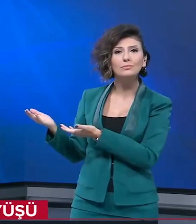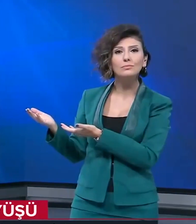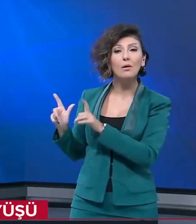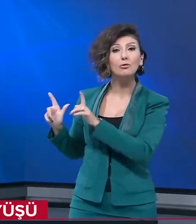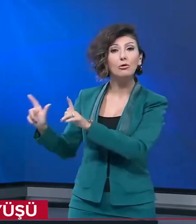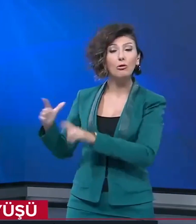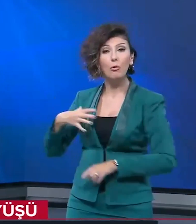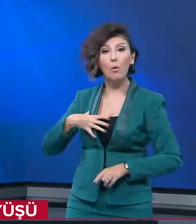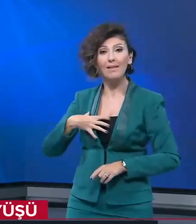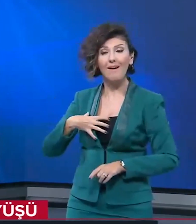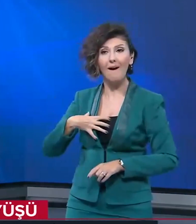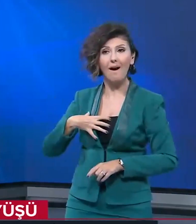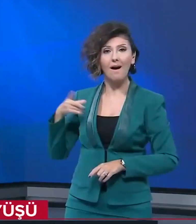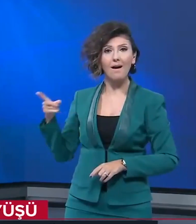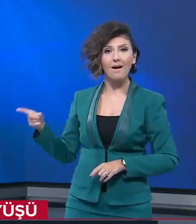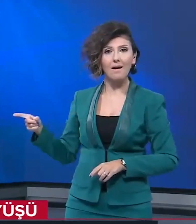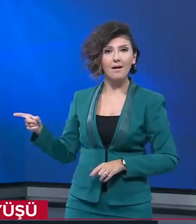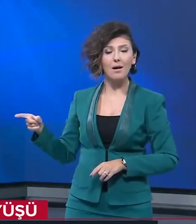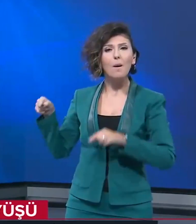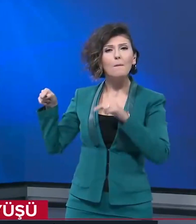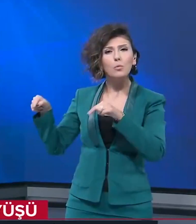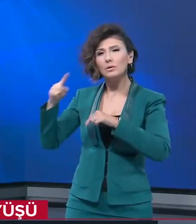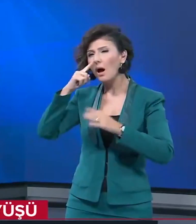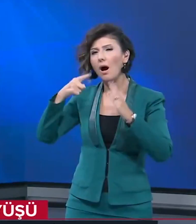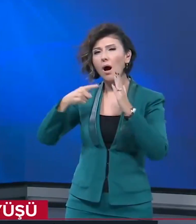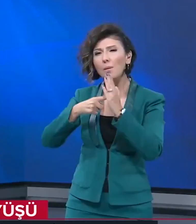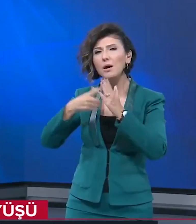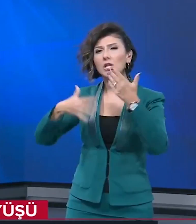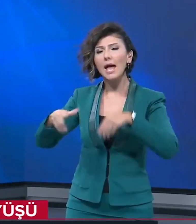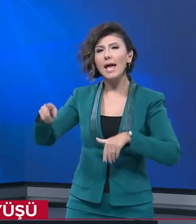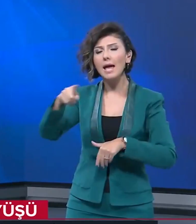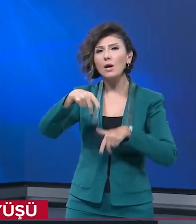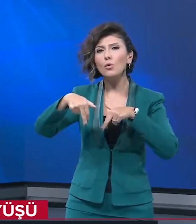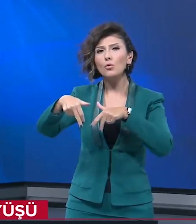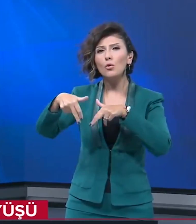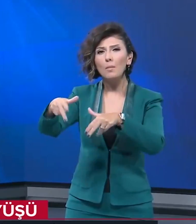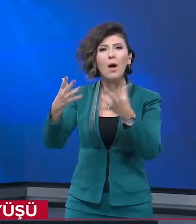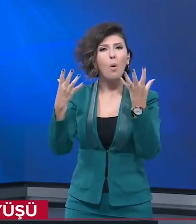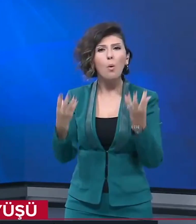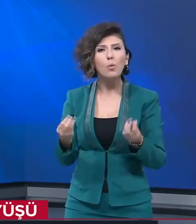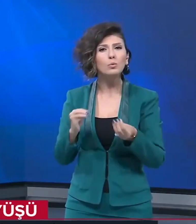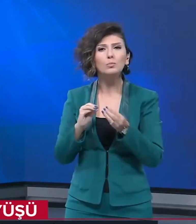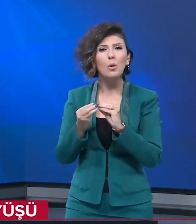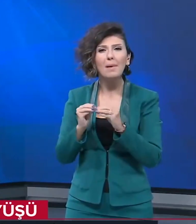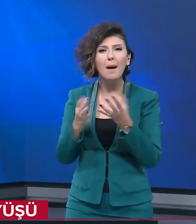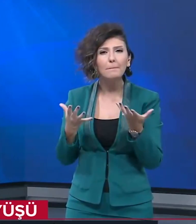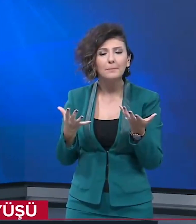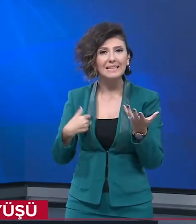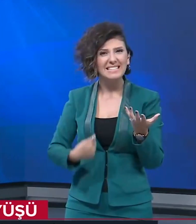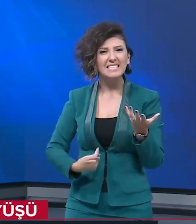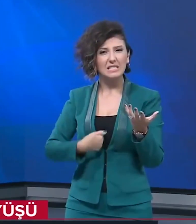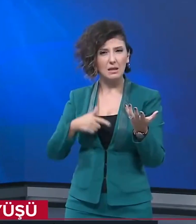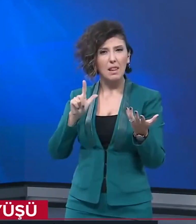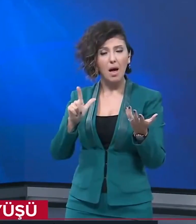Görüntüler Konya'dan. Burada amaç hem engellinin yürümekte yaşadığı zorlukları hissetmek,